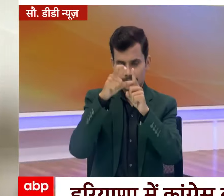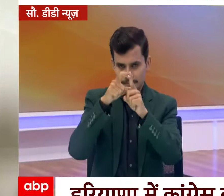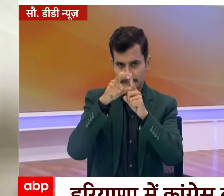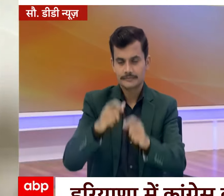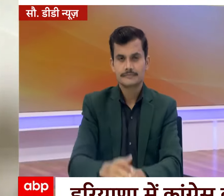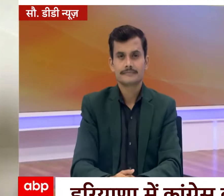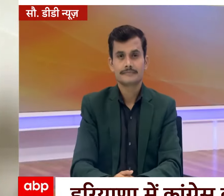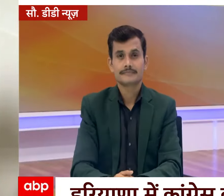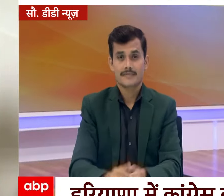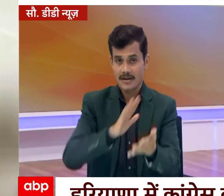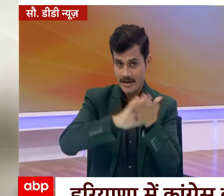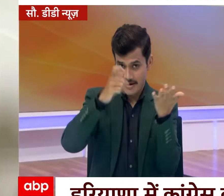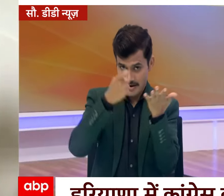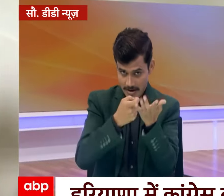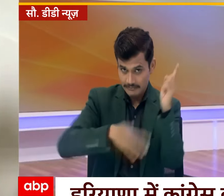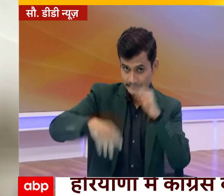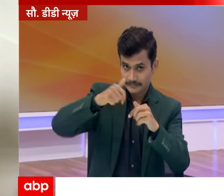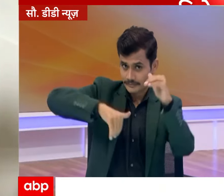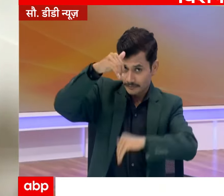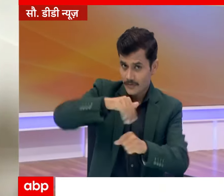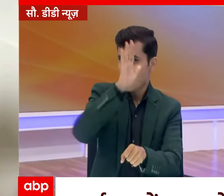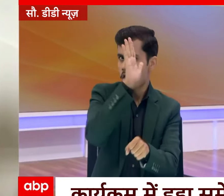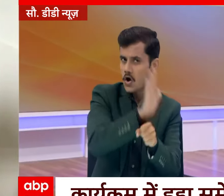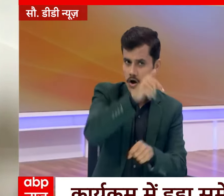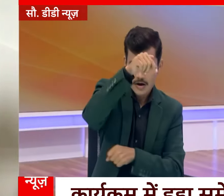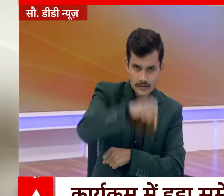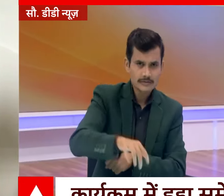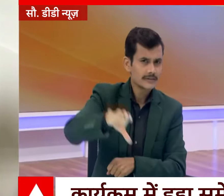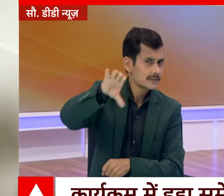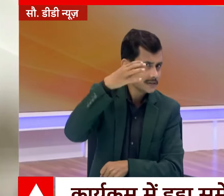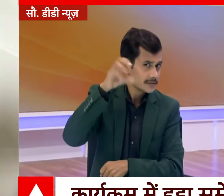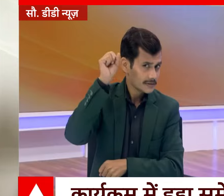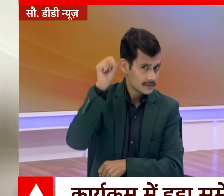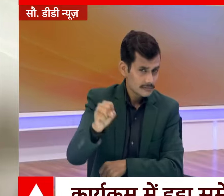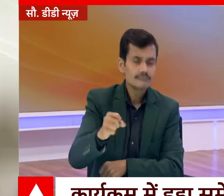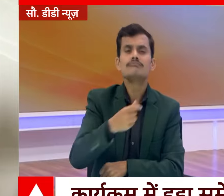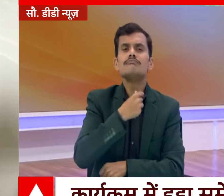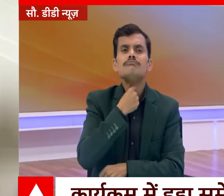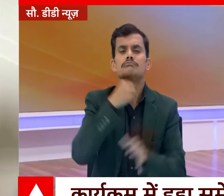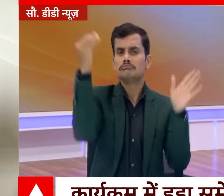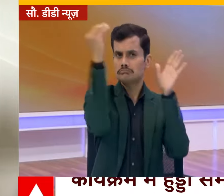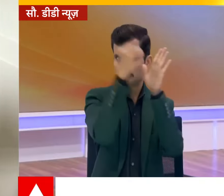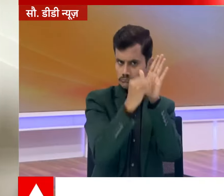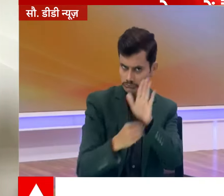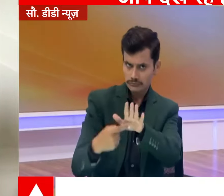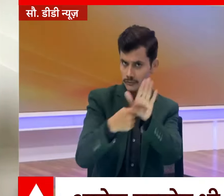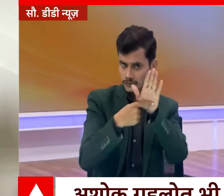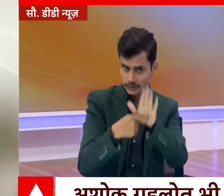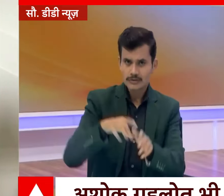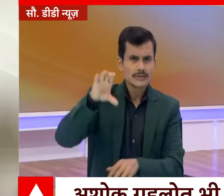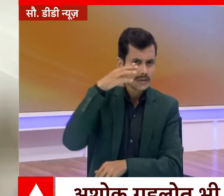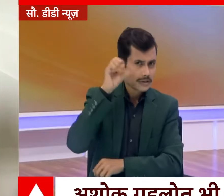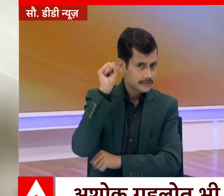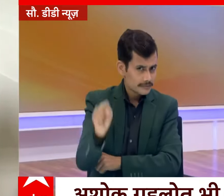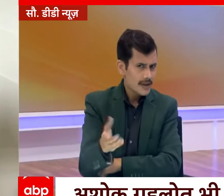हर्याना विदासबा चुनाव के लिए कॉंग्रिस ने आज चंडीगड में अपना घोशना पत्र चारी किया चंडीगड